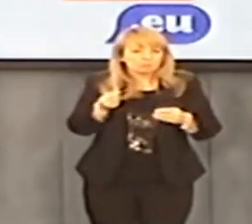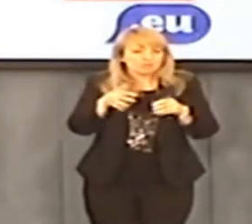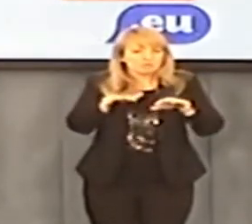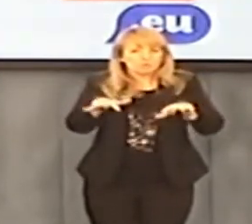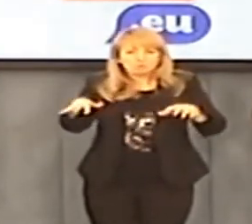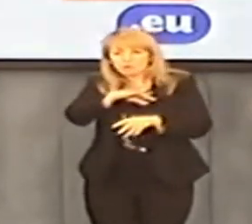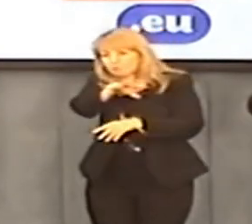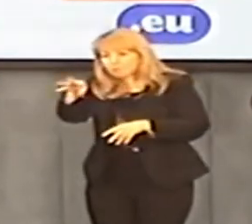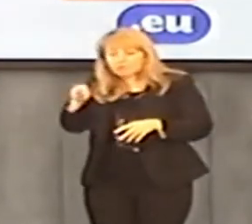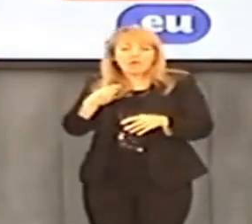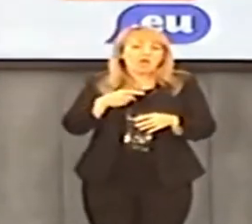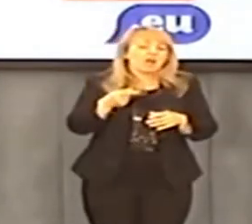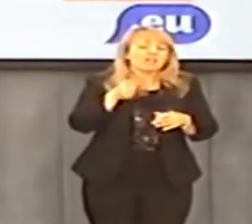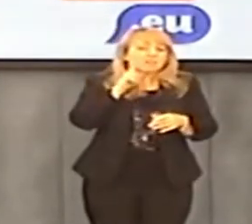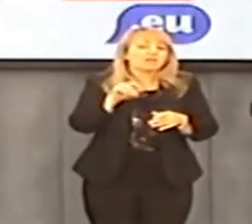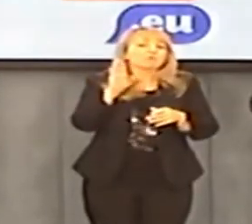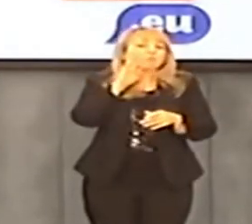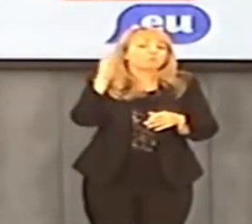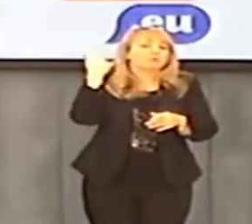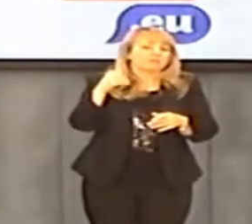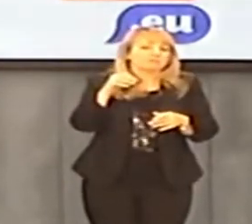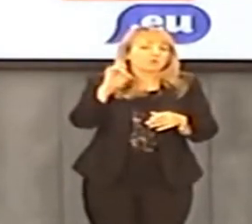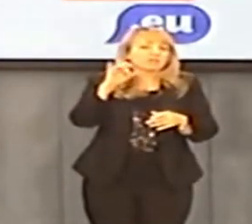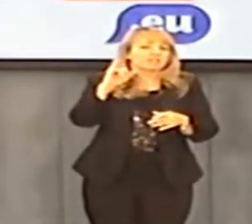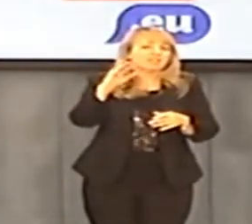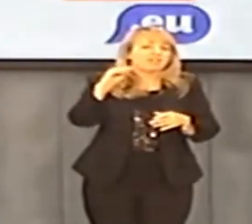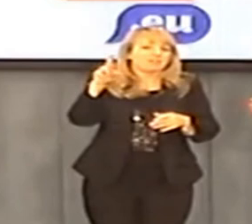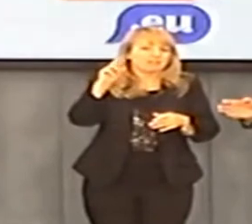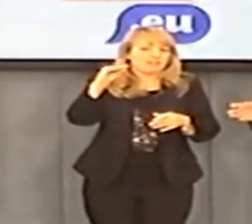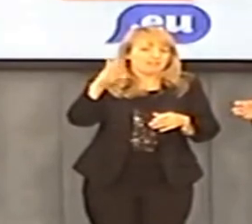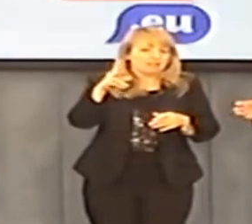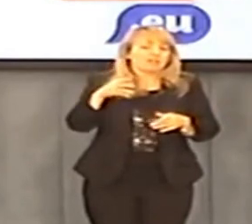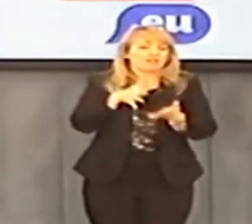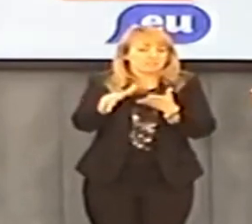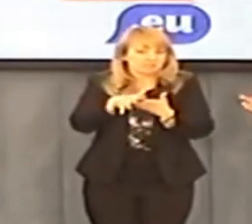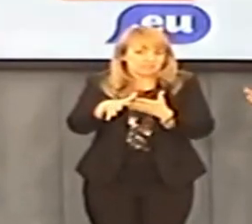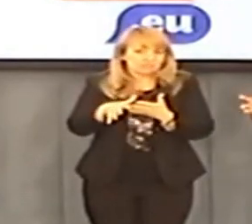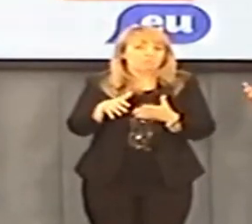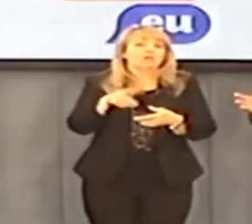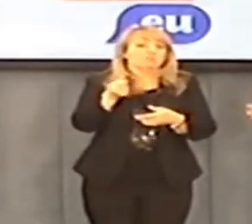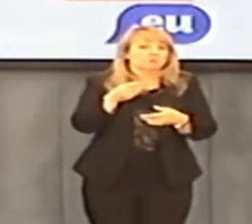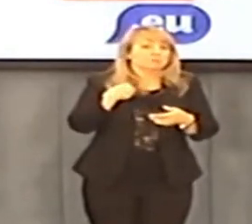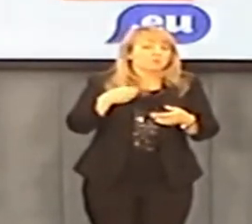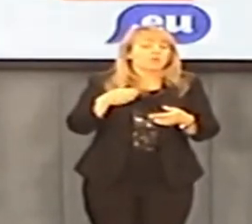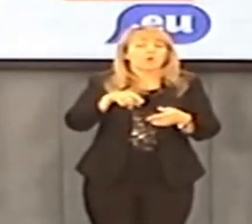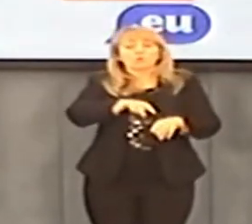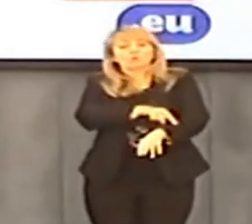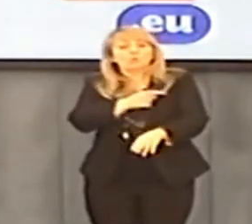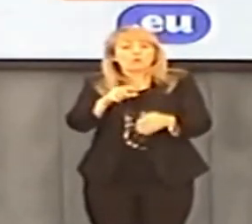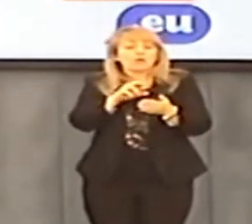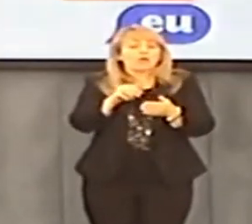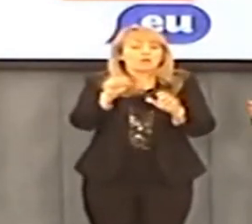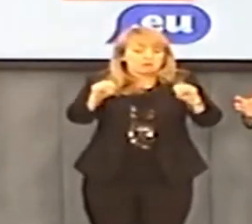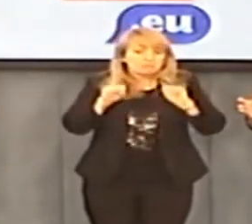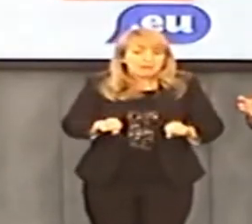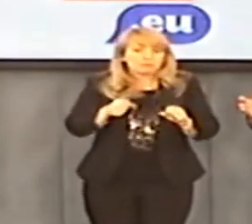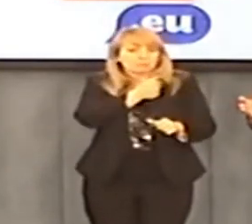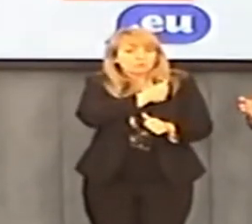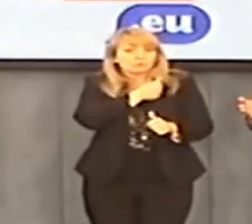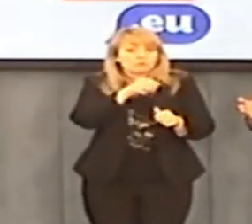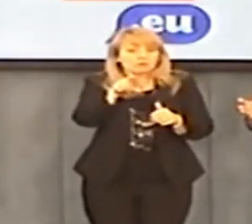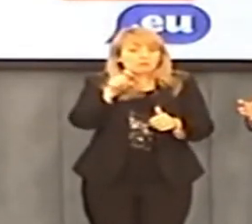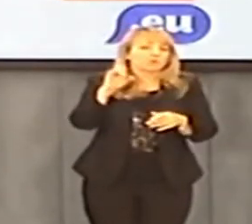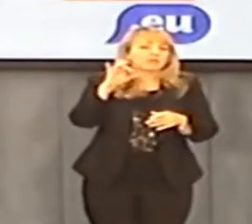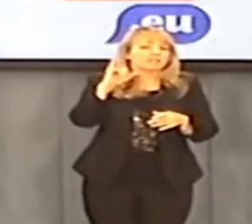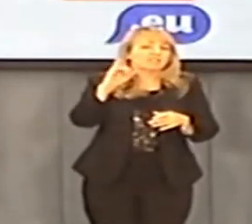To będą wydane tak jak Zagierka. Wydamy dużo pieniędzy, zadłużymy się i nie będziemy mieli efektu, na którego się spodziewamy. Owszem, tak jak Zagierka, w czasie, kiedy